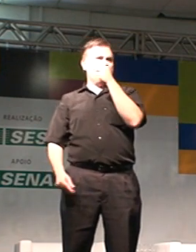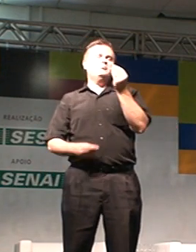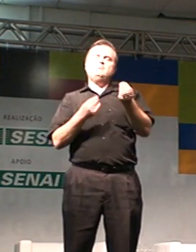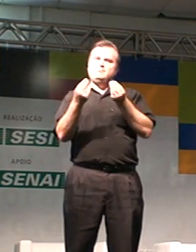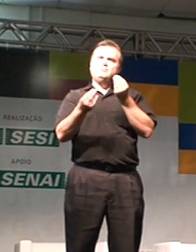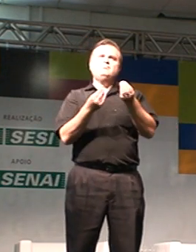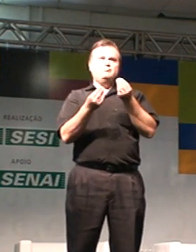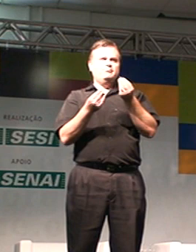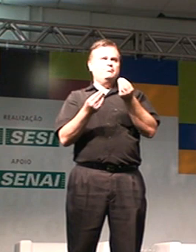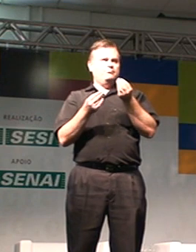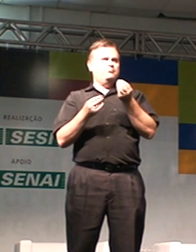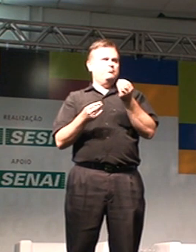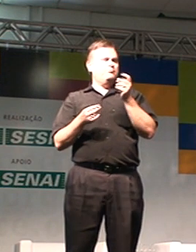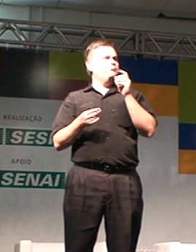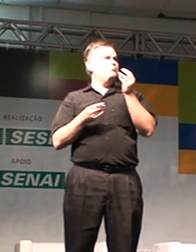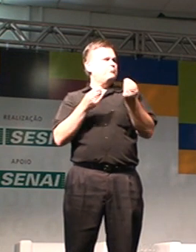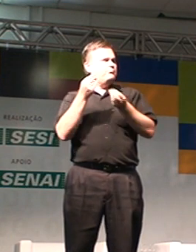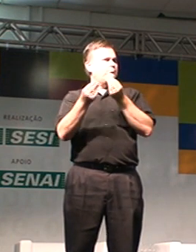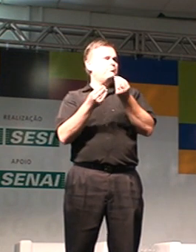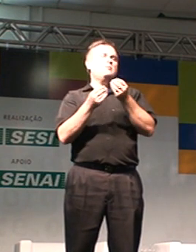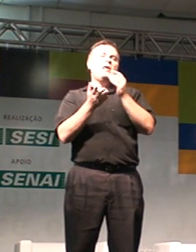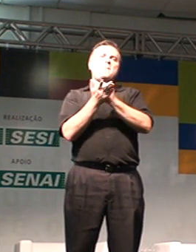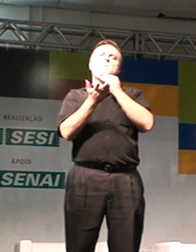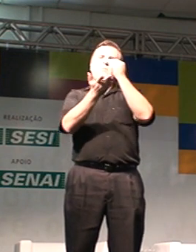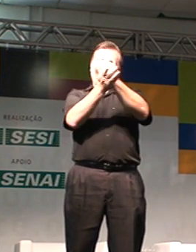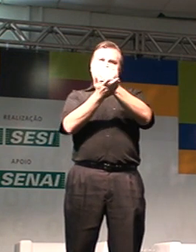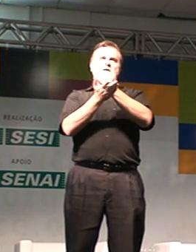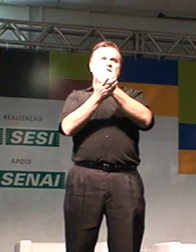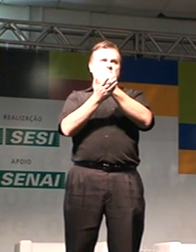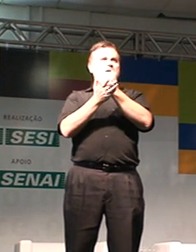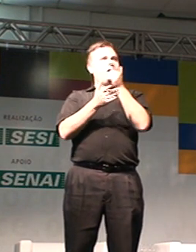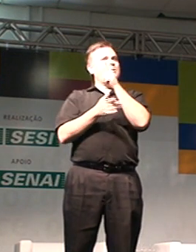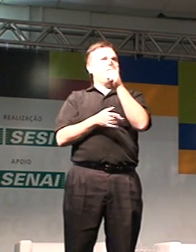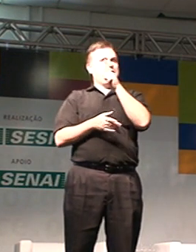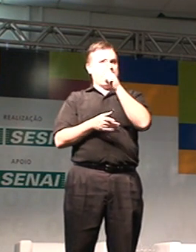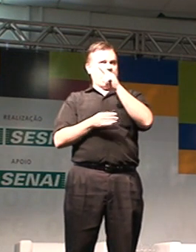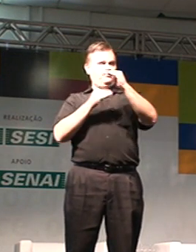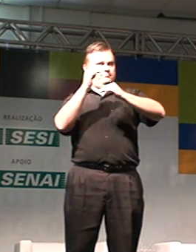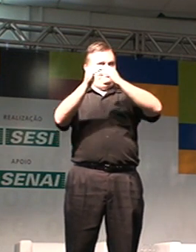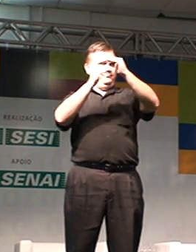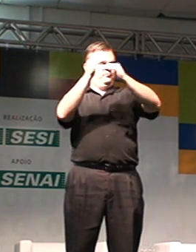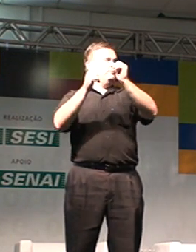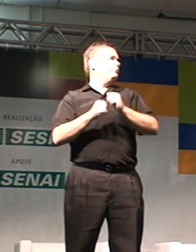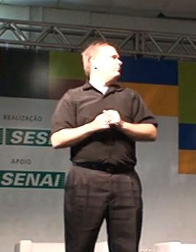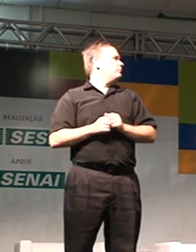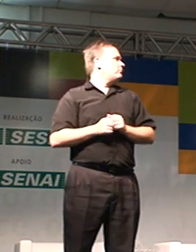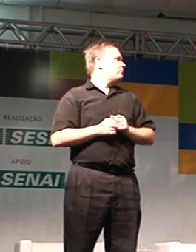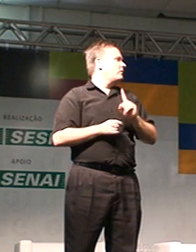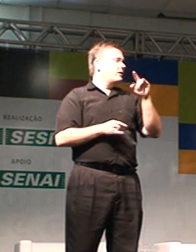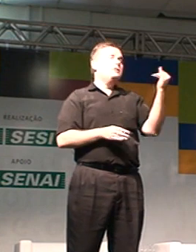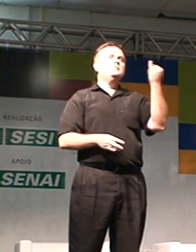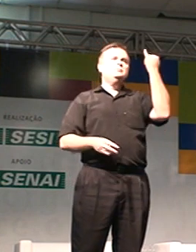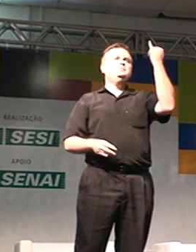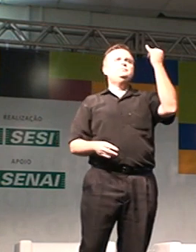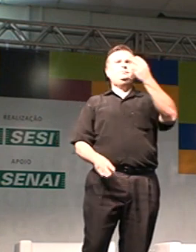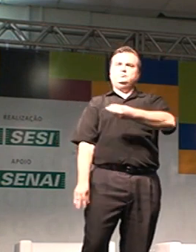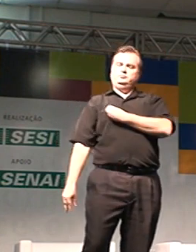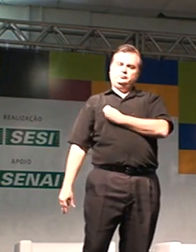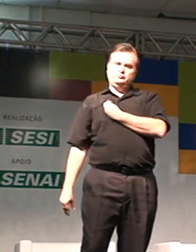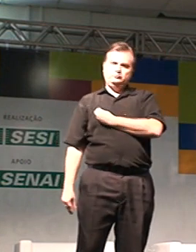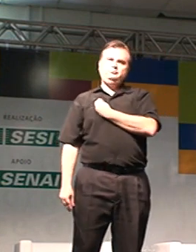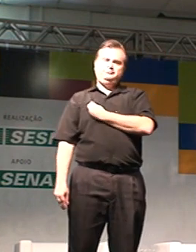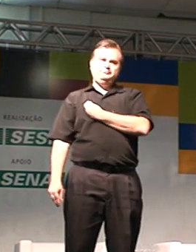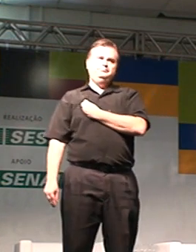a tendência que é a hora do comportamento, a hora do comportamento, ou com a hora do que isso se realiza. Então, o último fundamental para a vida da minha vida é que